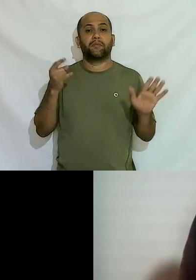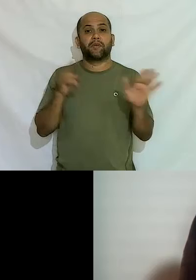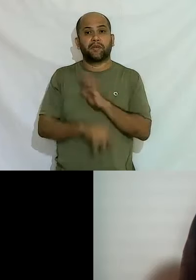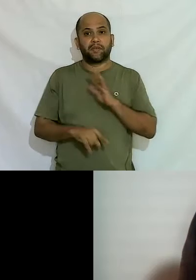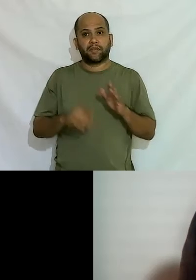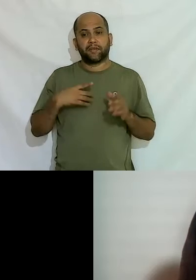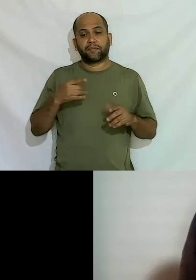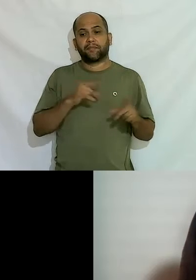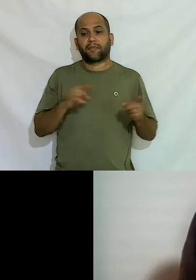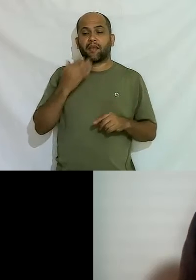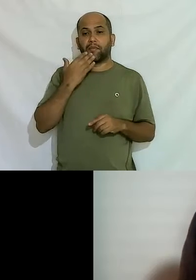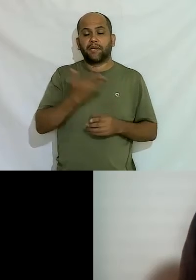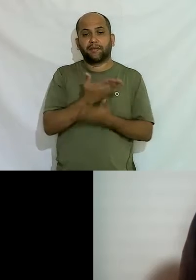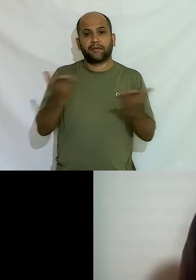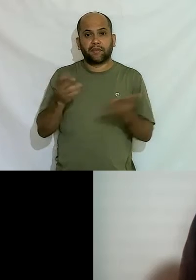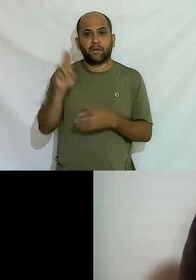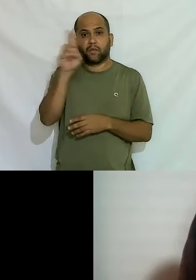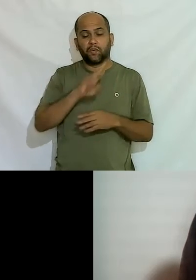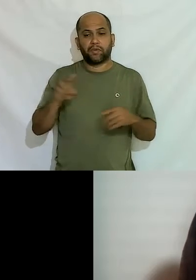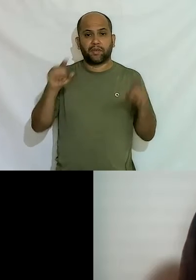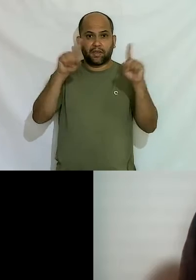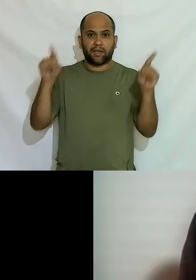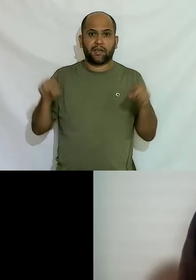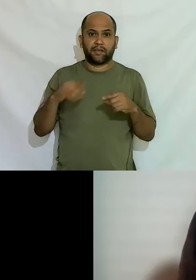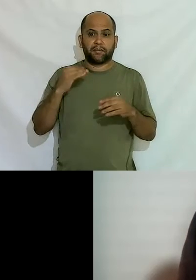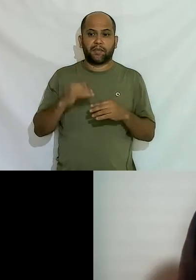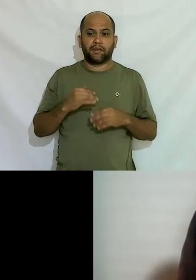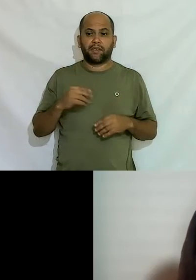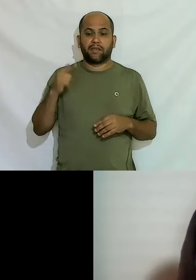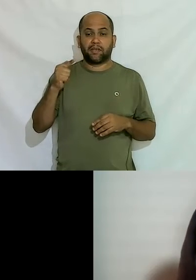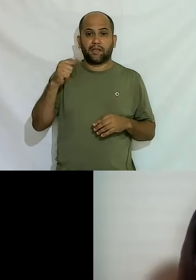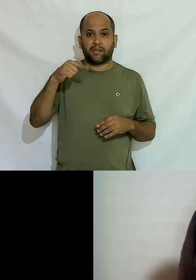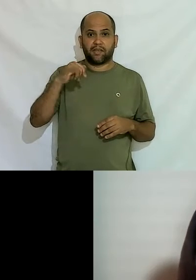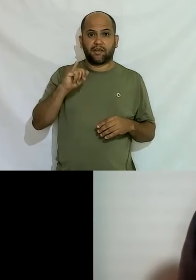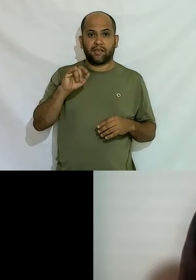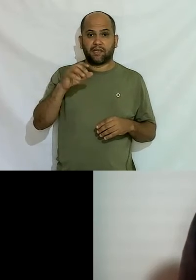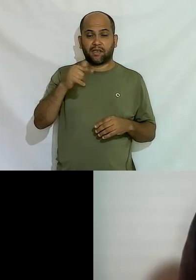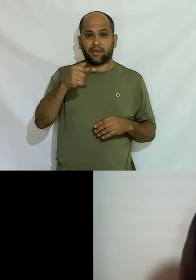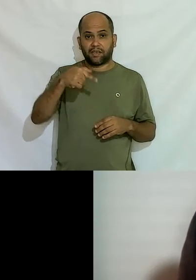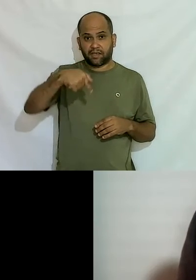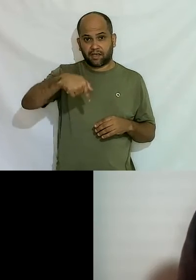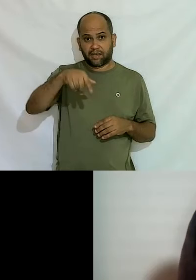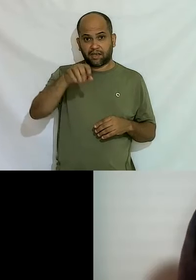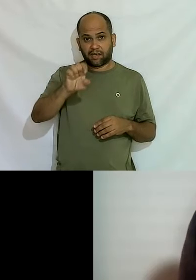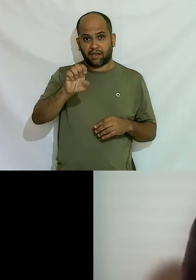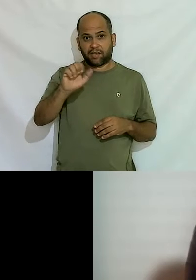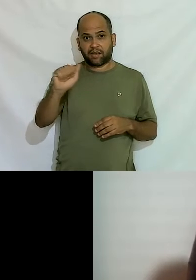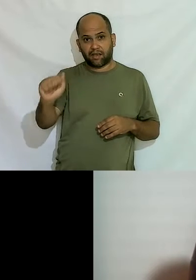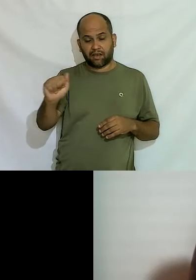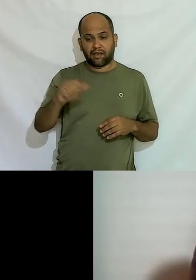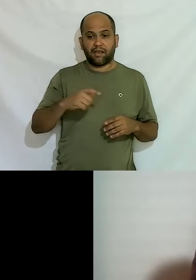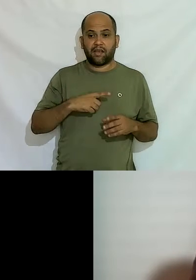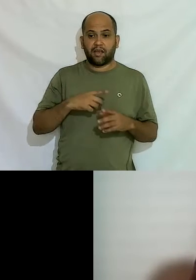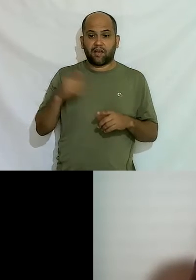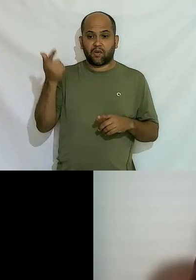semana a gente pede que vocês utilizem essa caixinha aqui embaixo que é escrita QIA aqui embaixo da tela porque é onde a gente consegue